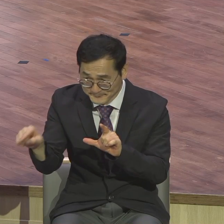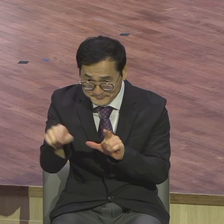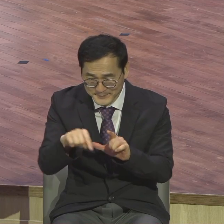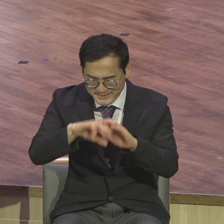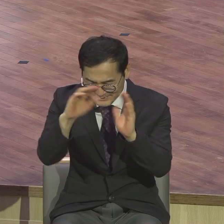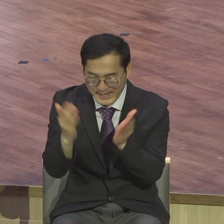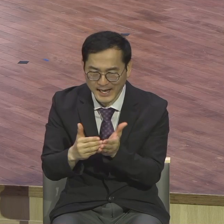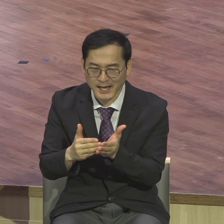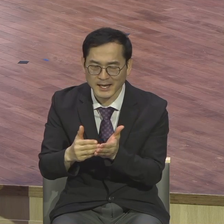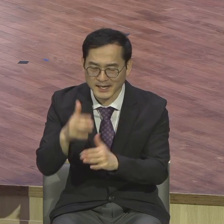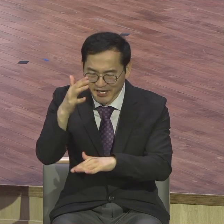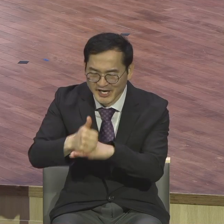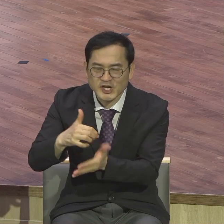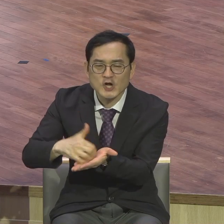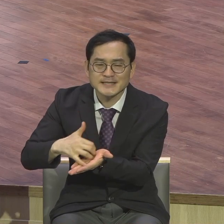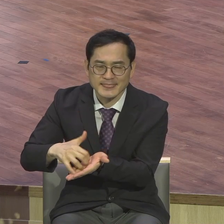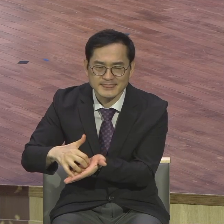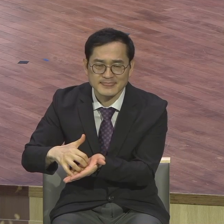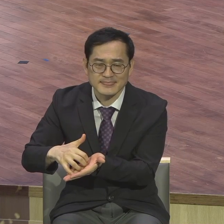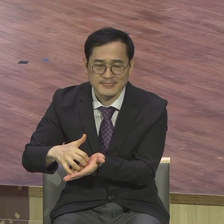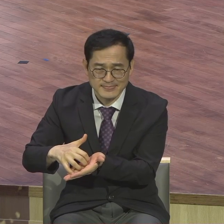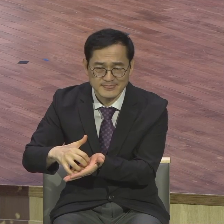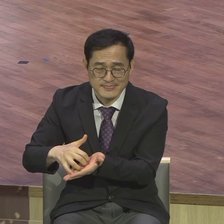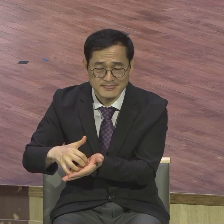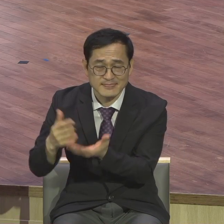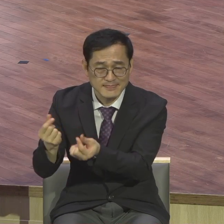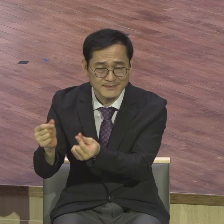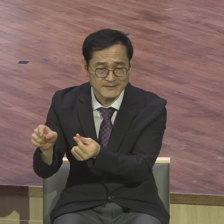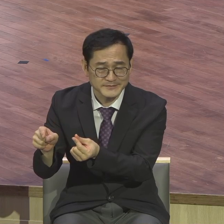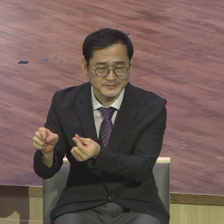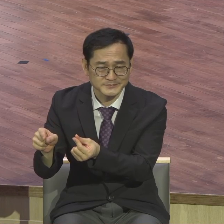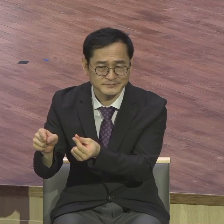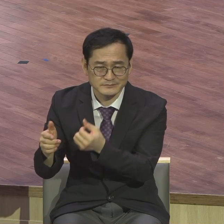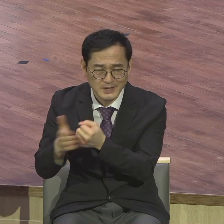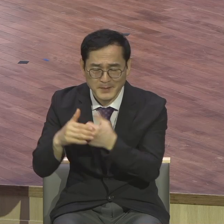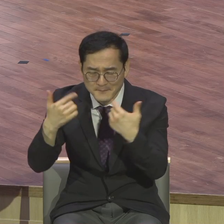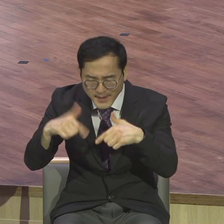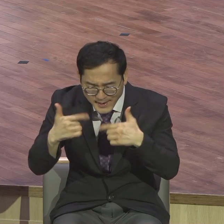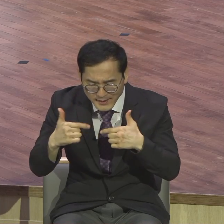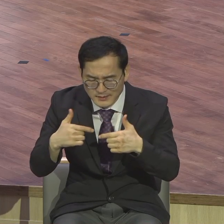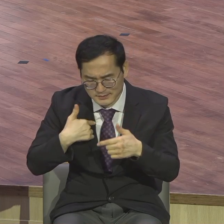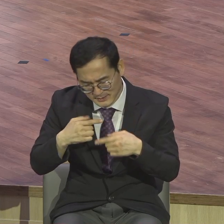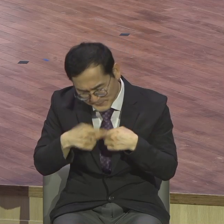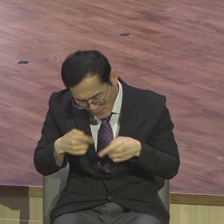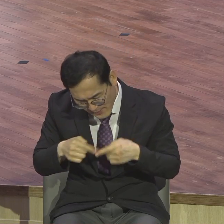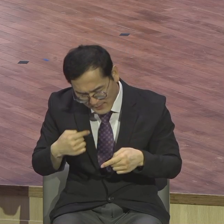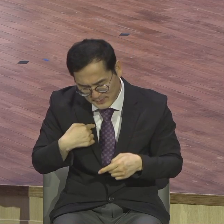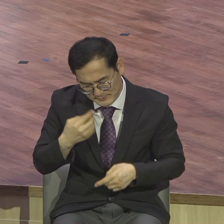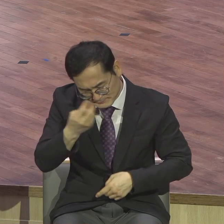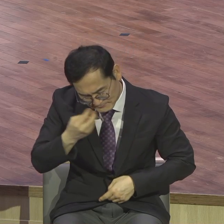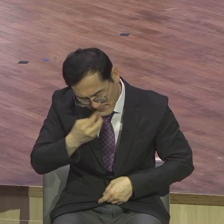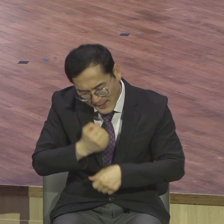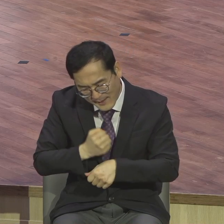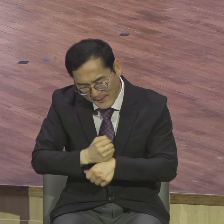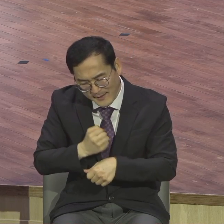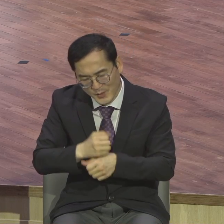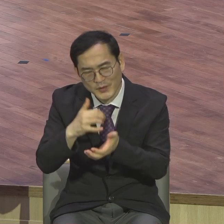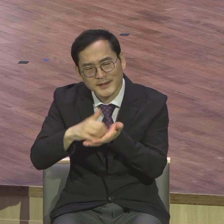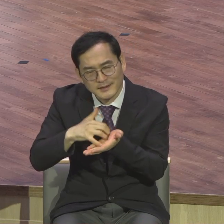사실을 기억하고 그렇게 하루하루 깨어있어야 됩니다. 사실 한치 앞도 알 수 없는 것이